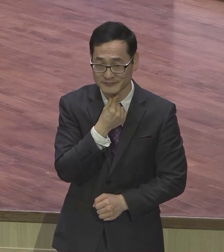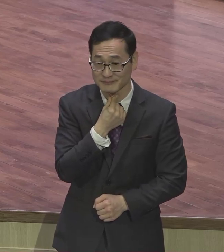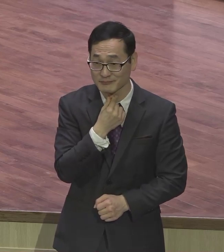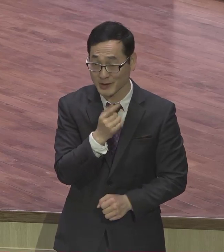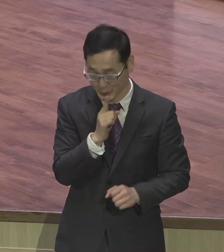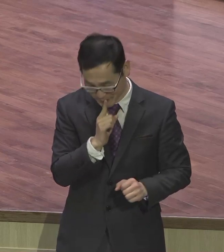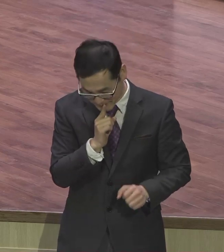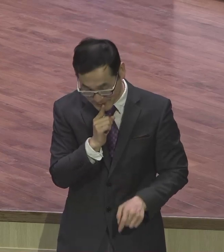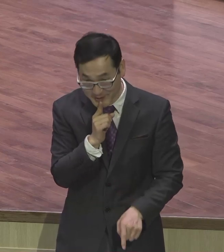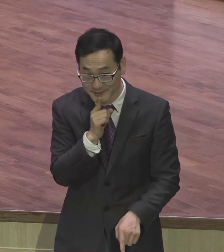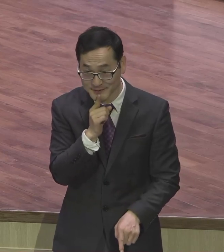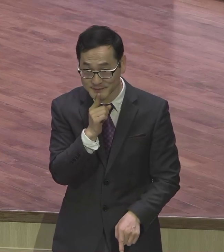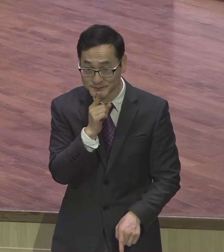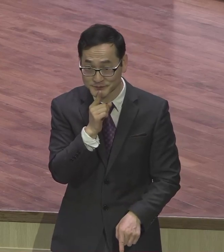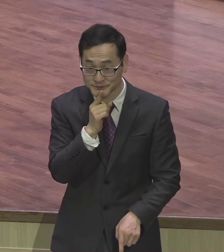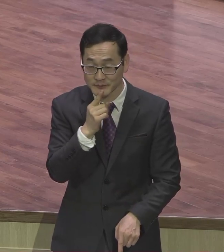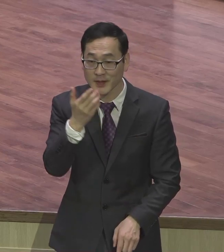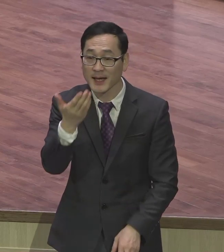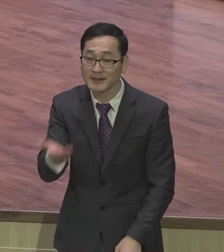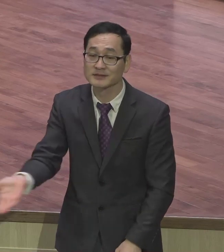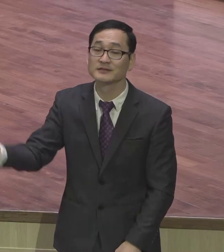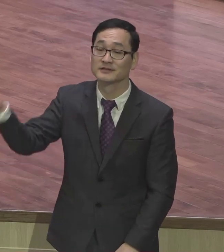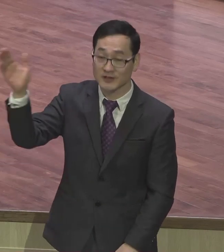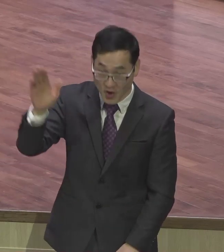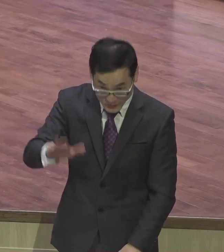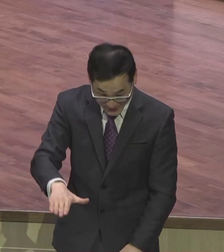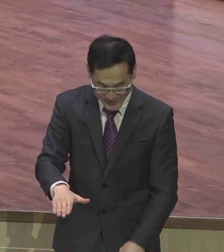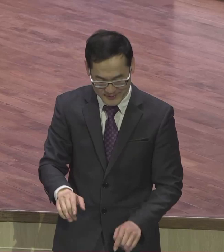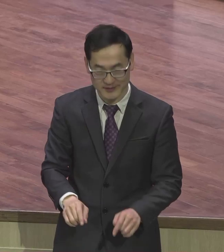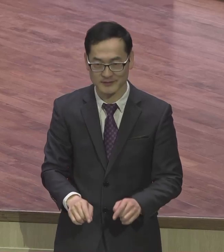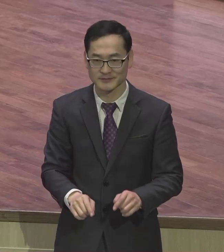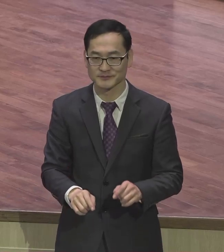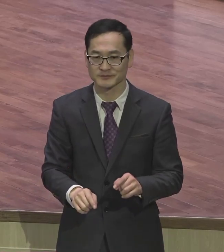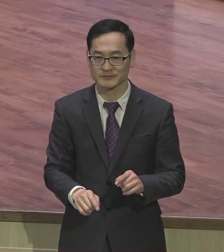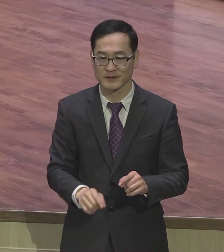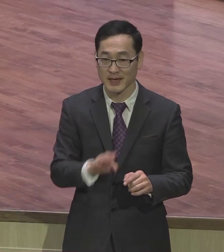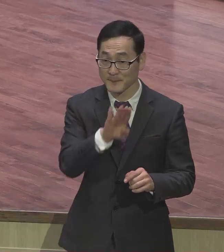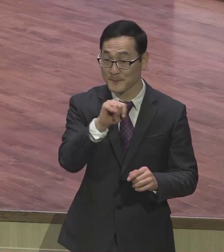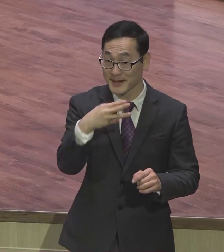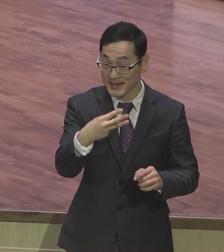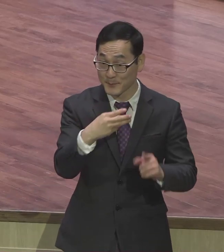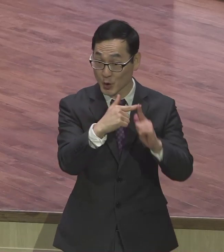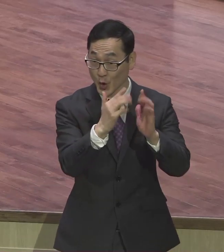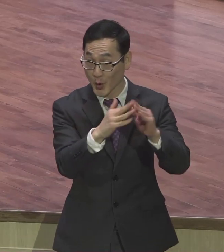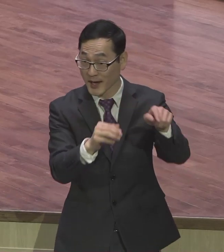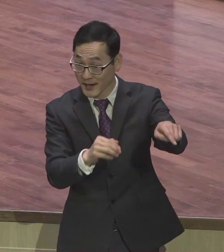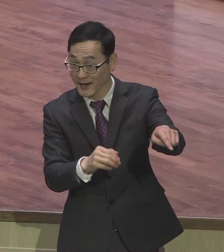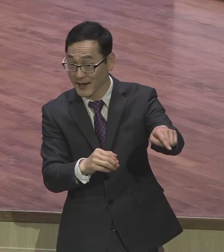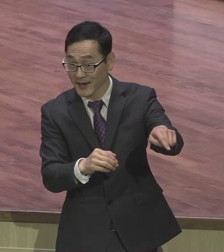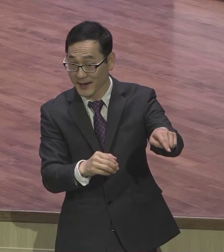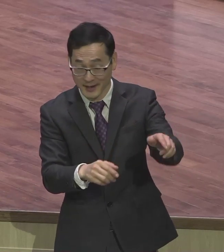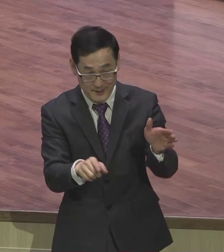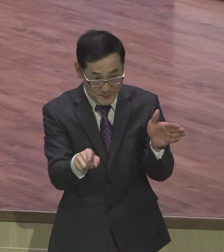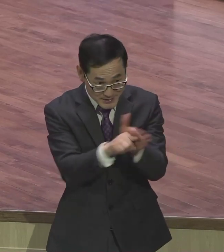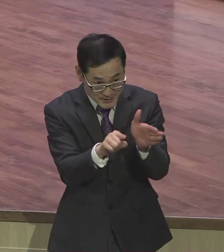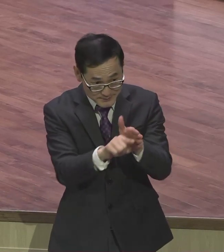그러나 24절로 26절에 오면 빌리포 교인들의 믿음의 진보와 이